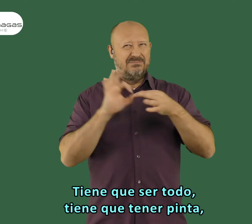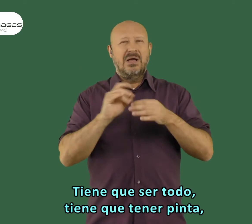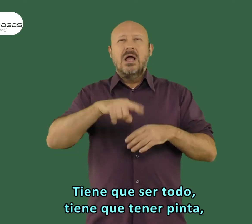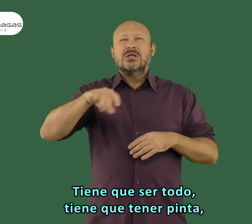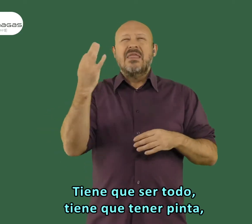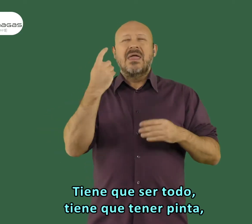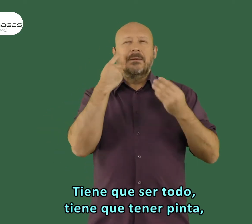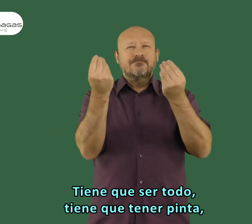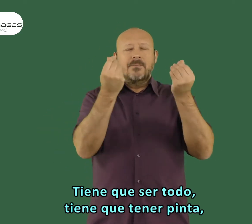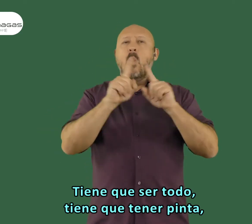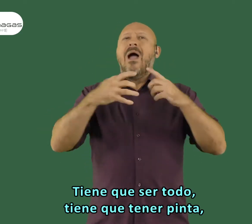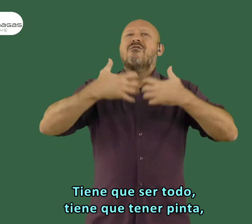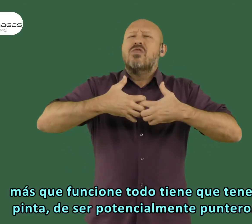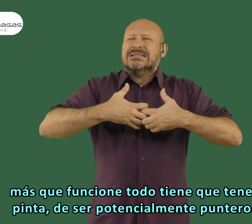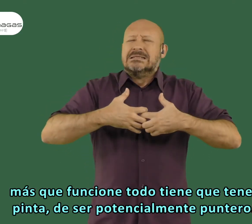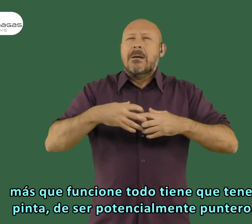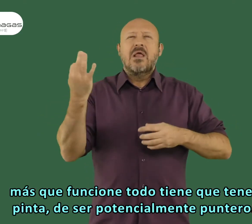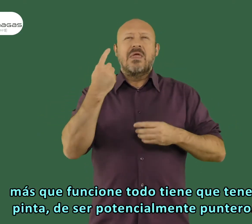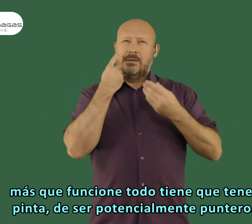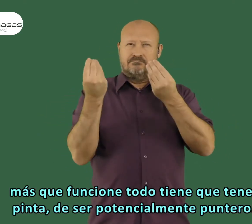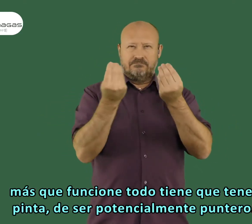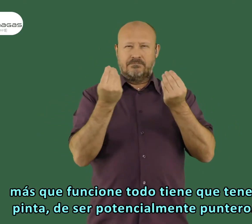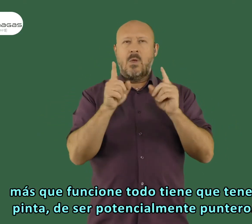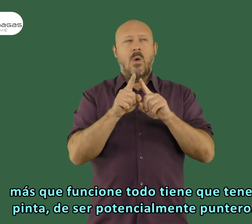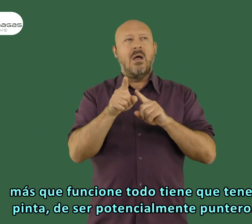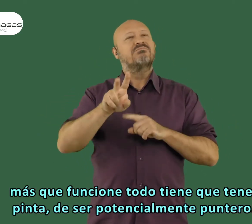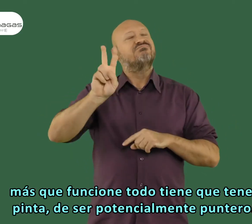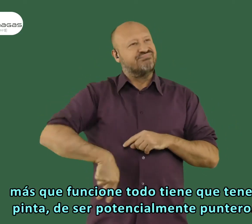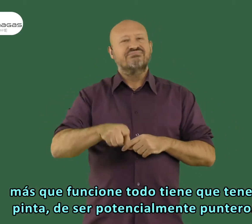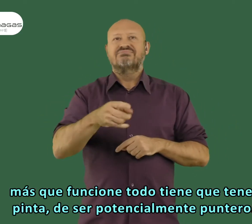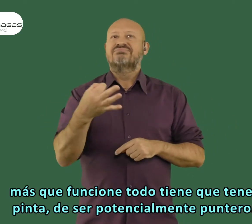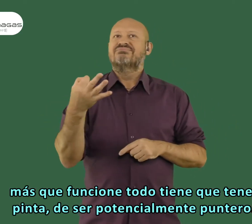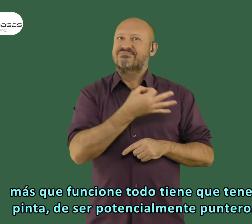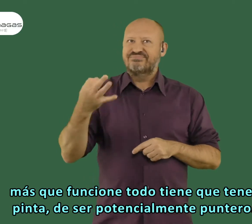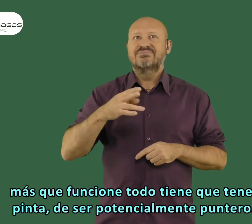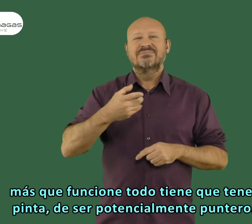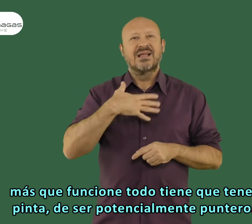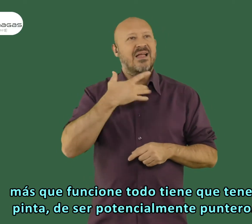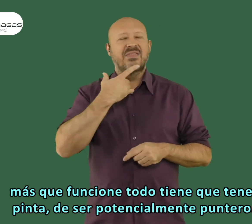Tiene que ser... Todo tiene que tener pinta. Más que que funcione, todo tiene que tener pinta de ser potencialmente,